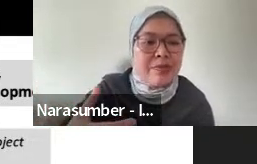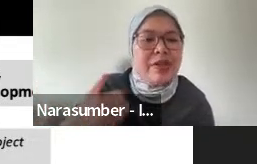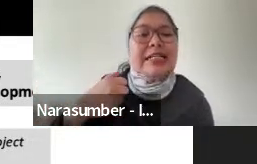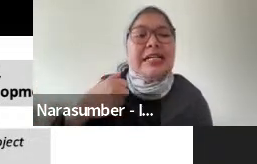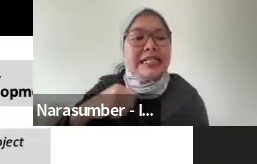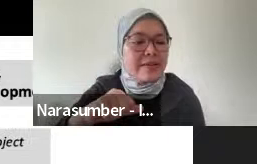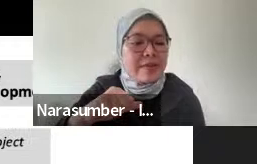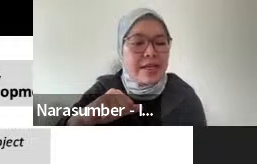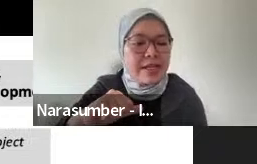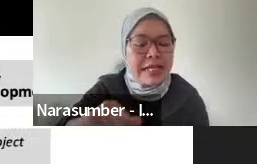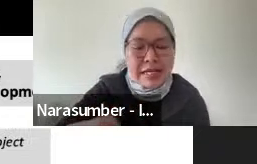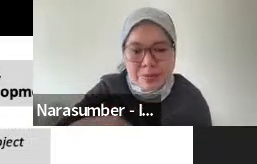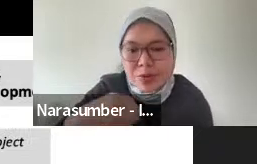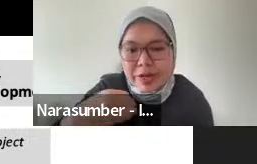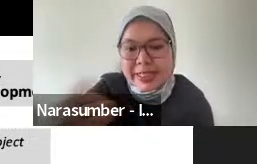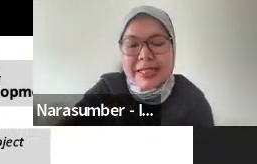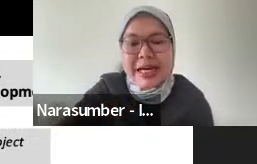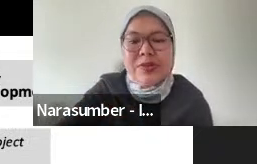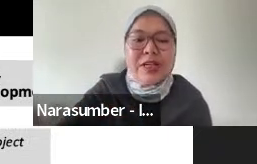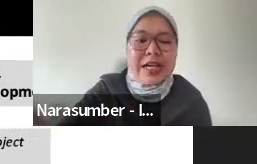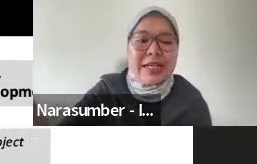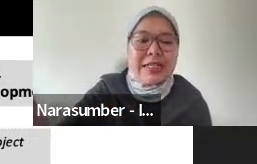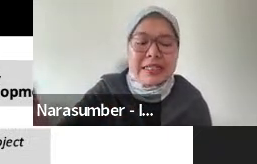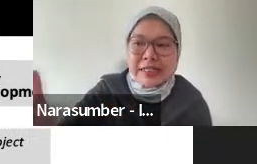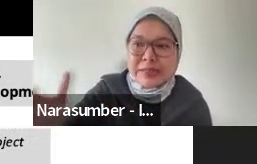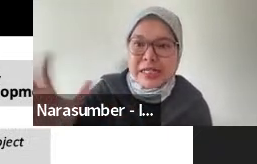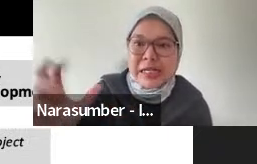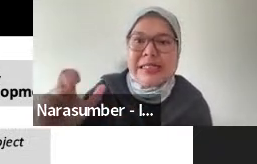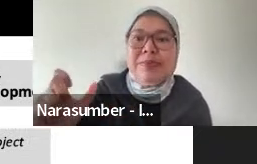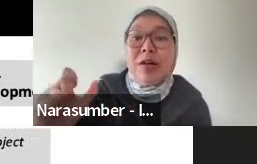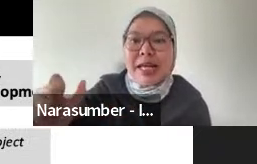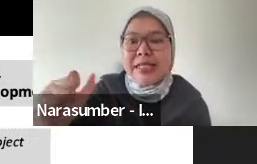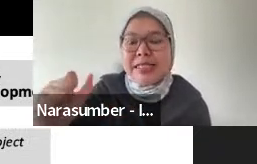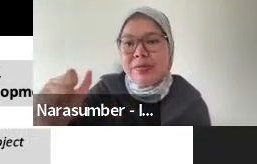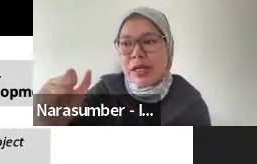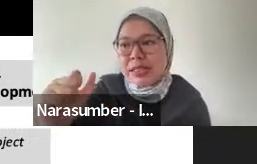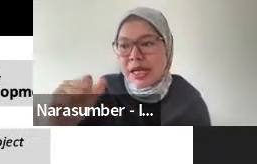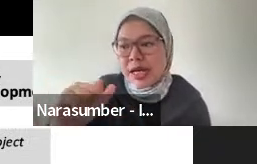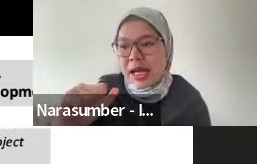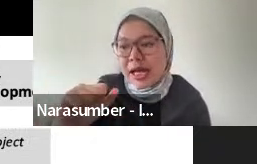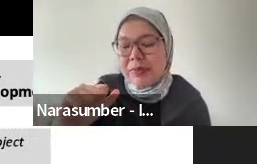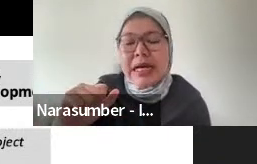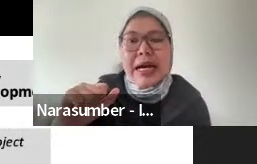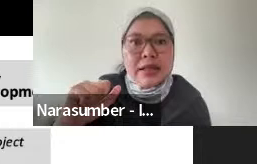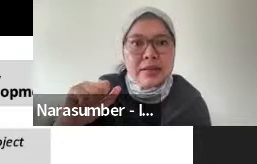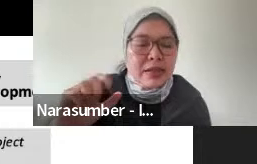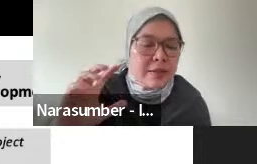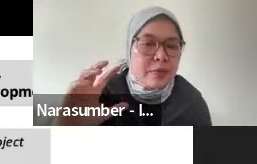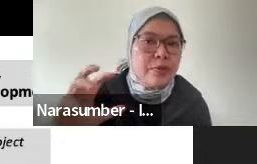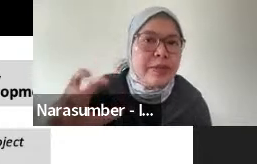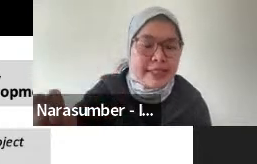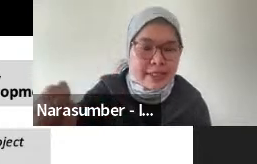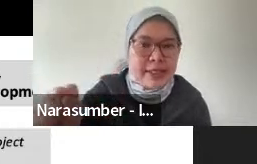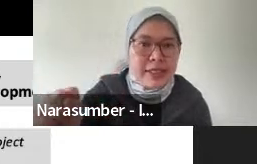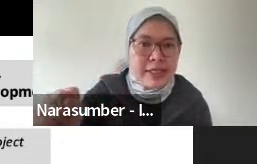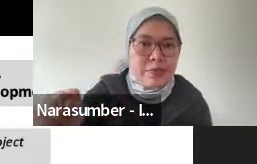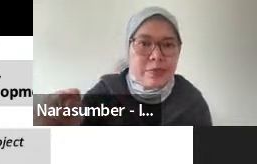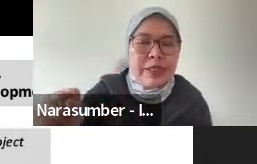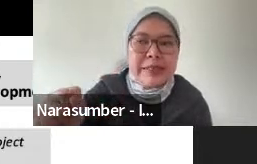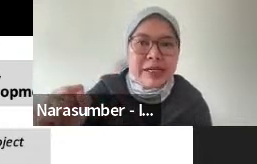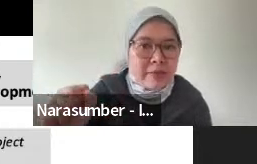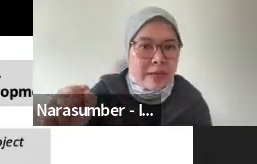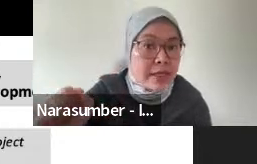tsunami warning model dari Jerman buainya dilarungkan dan ini menjadi simbol ya simbol yang sangat melekat di benak publik